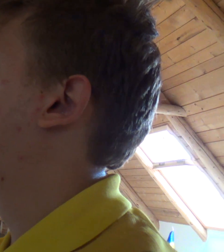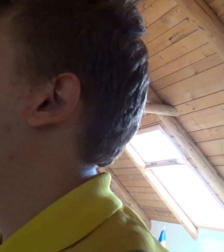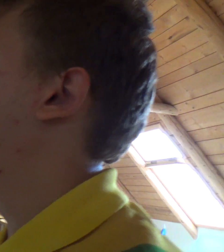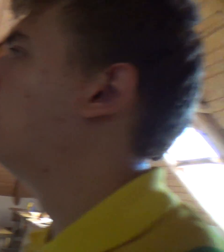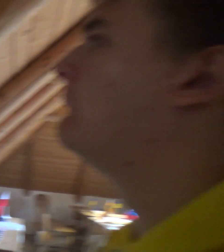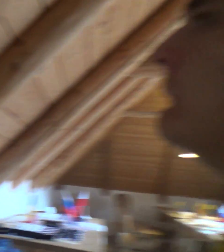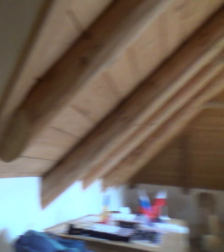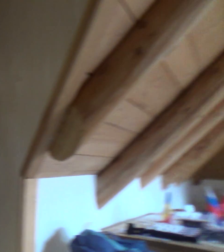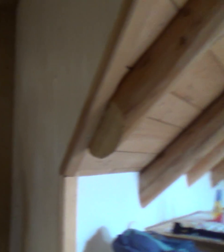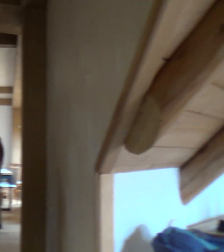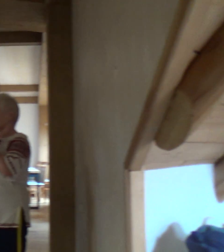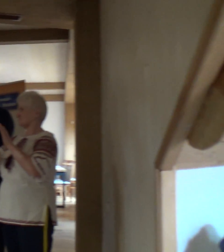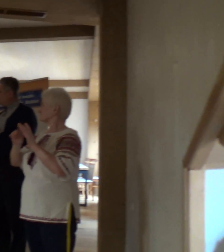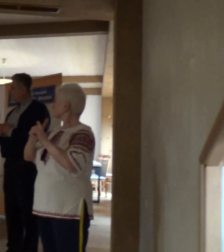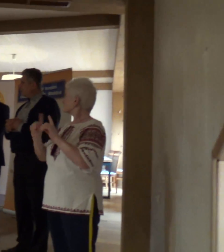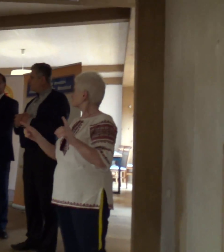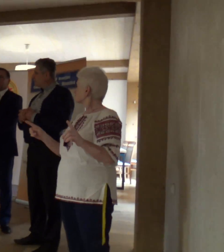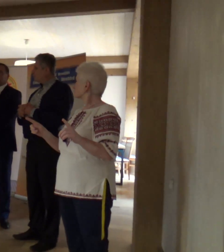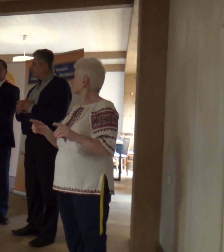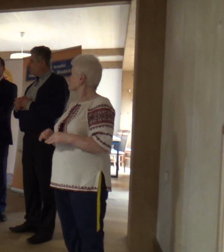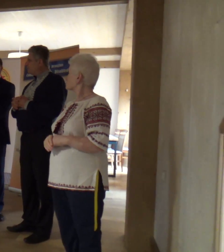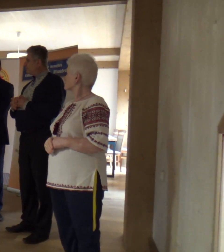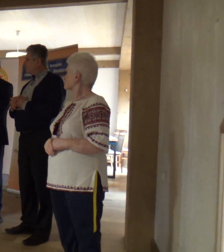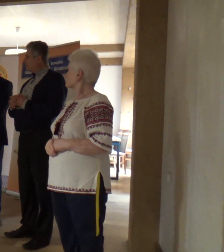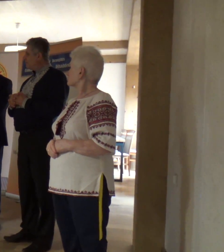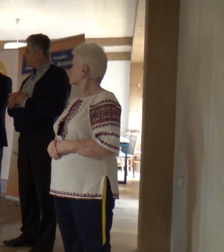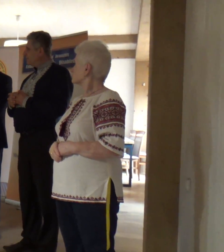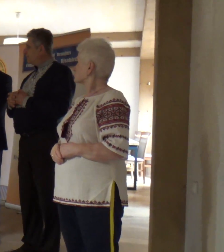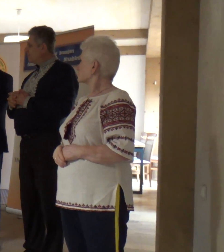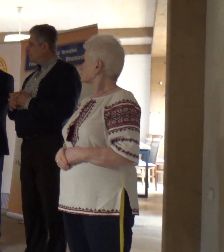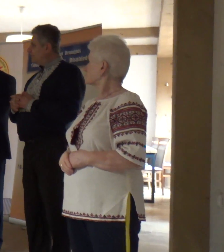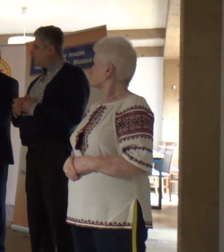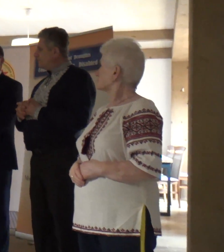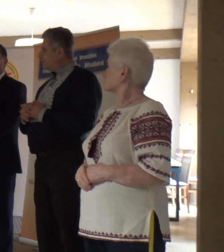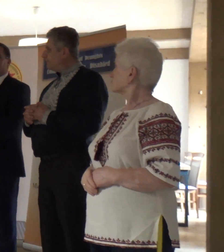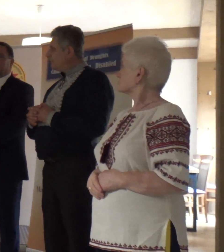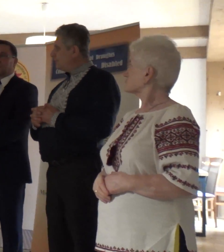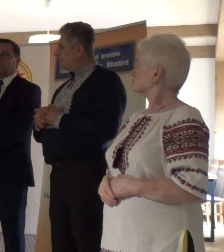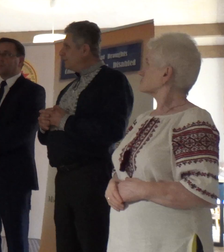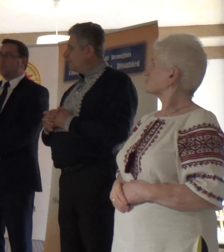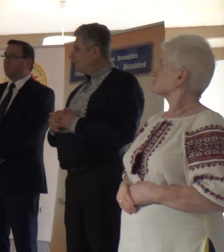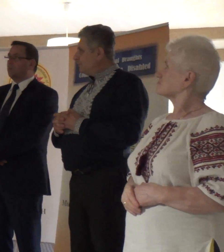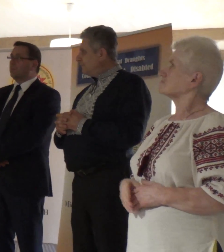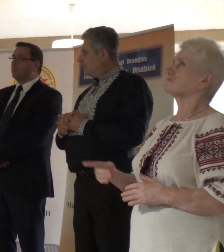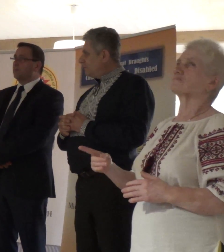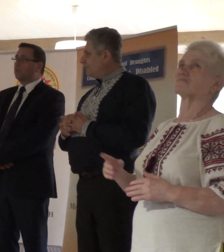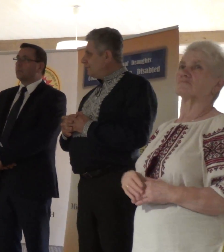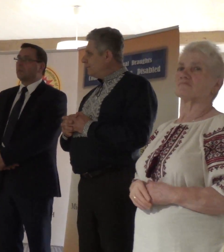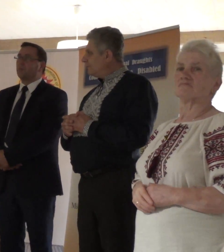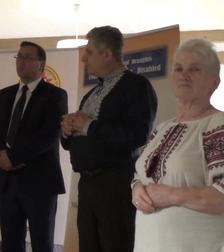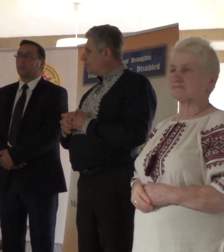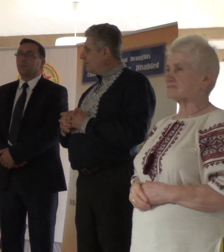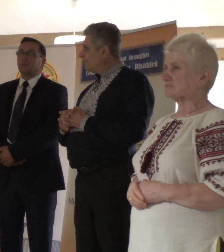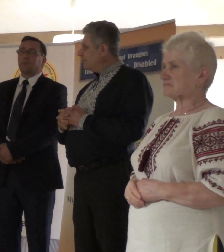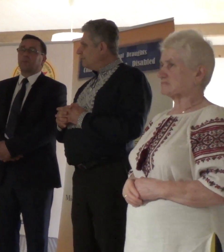dostosowane, żeby ten śnieg zsypywał się, spływał po tym dachu i nie szkodził tym budynkom. Dlatego do budownictwa te silne krokwie i te drewniane